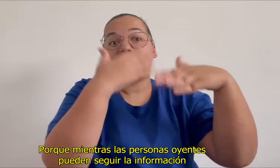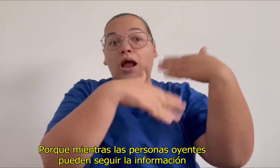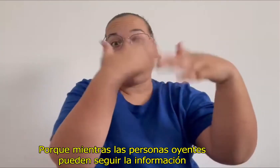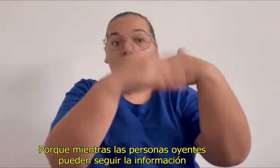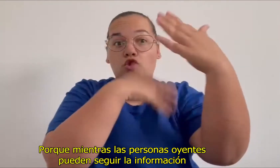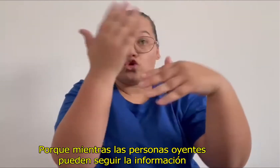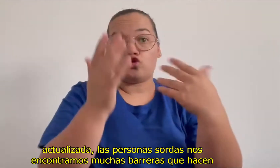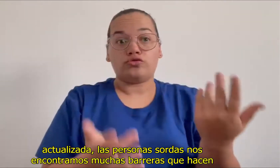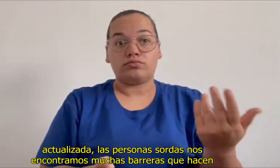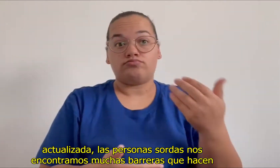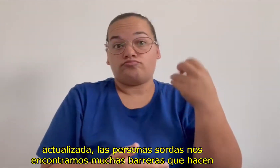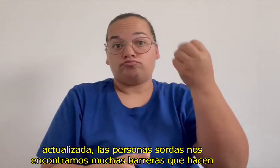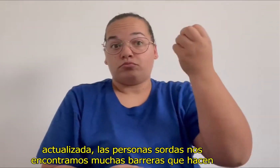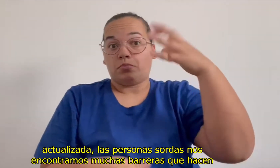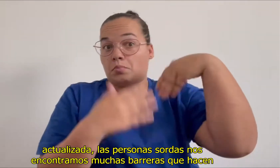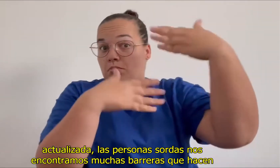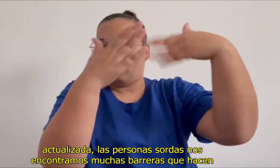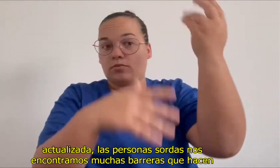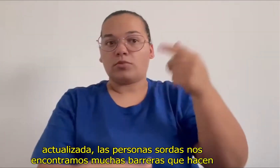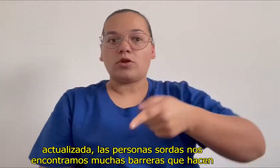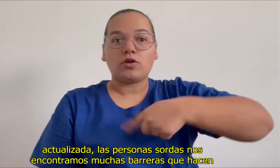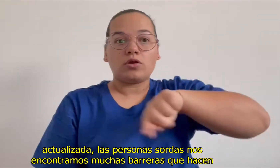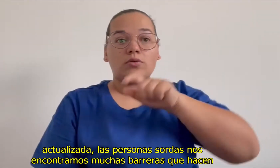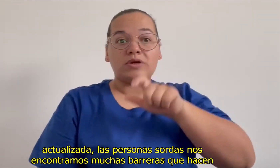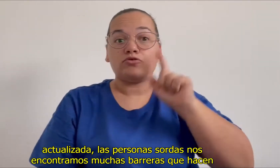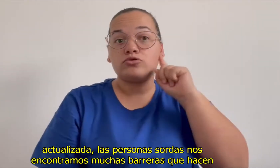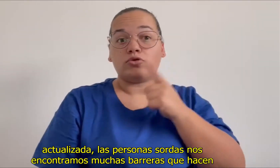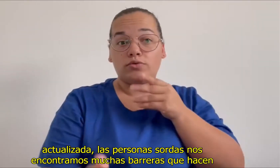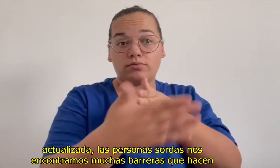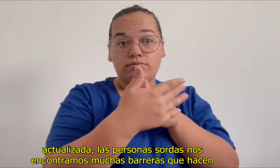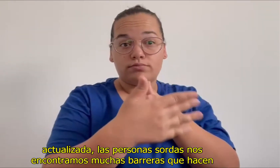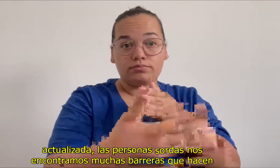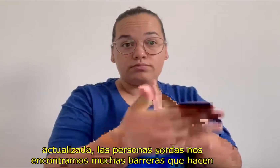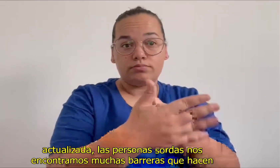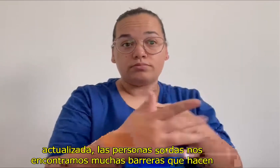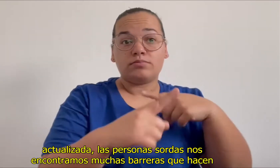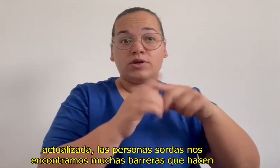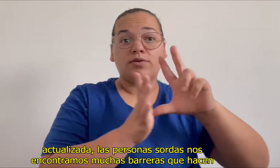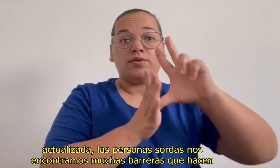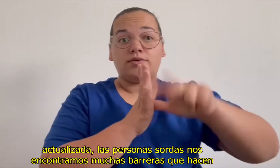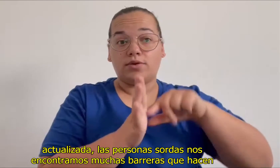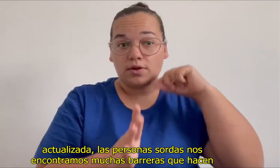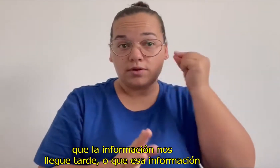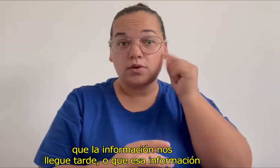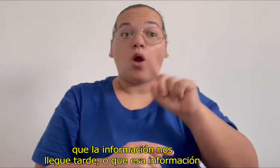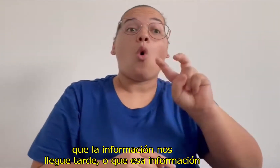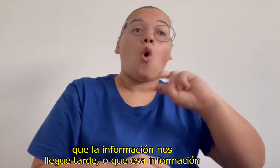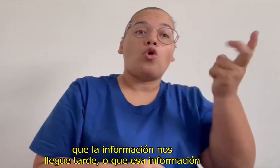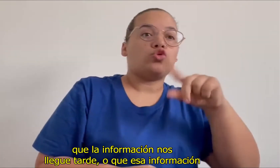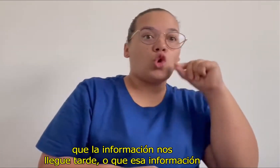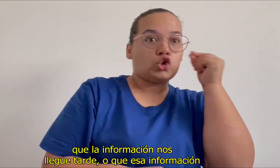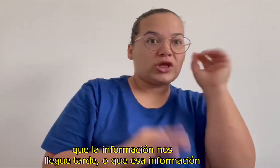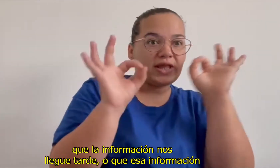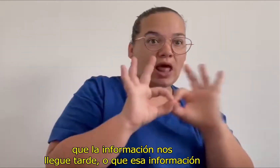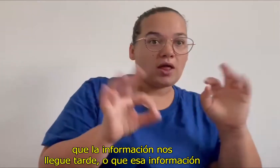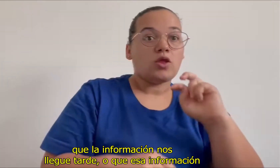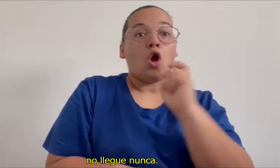actualizada, las personas sordas nos encontramos muchas barreras que hacen que la información nos llegue tarde